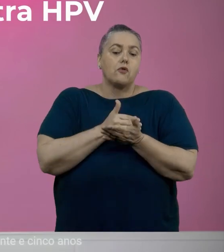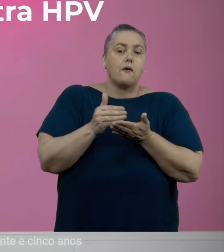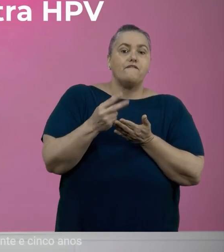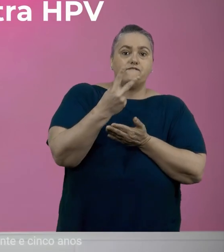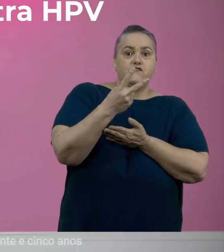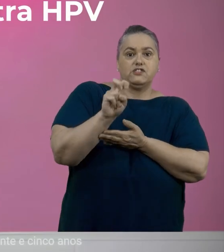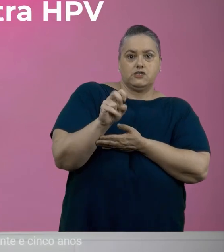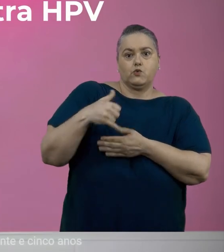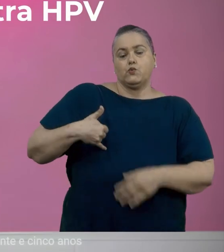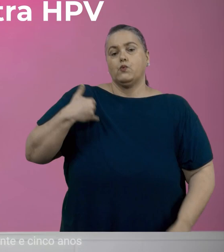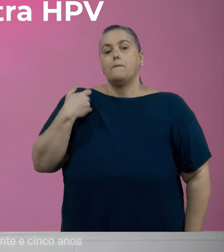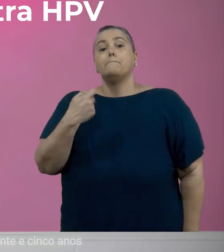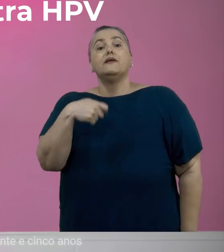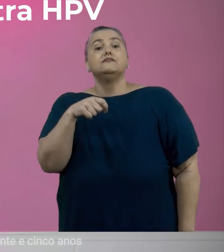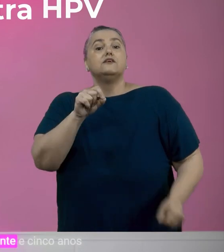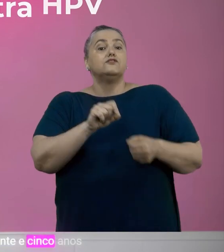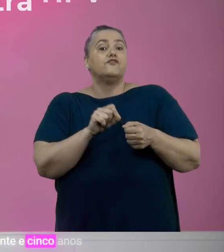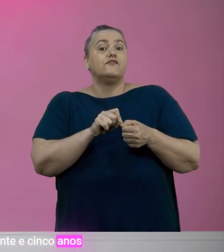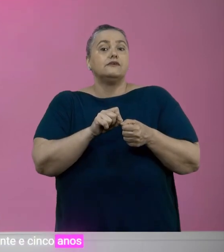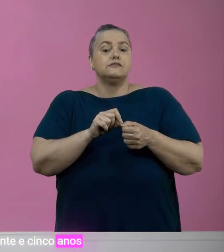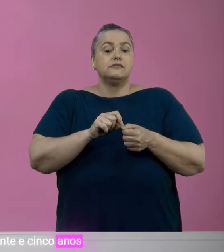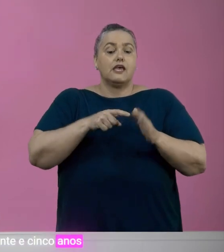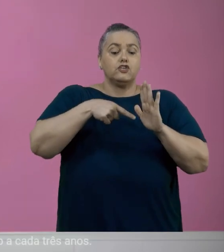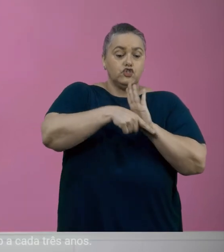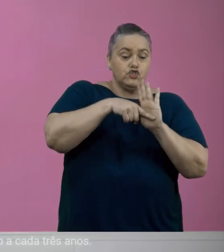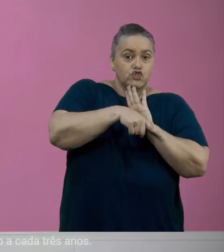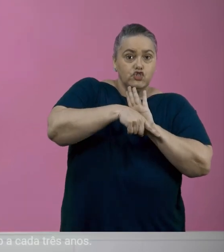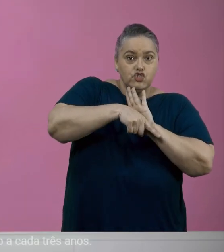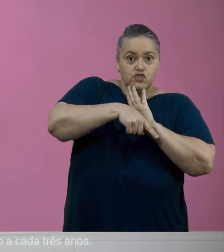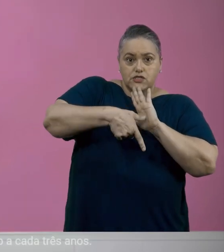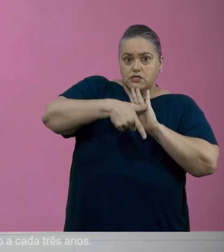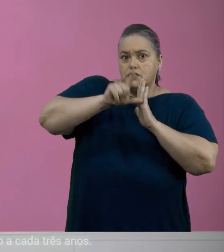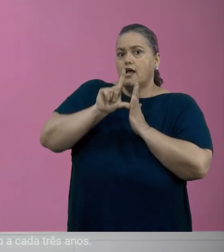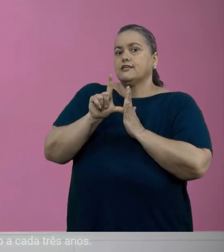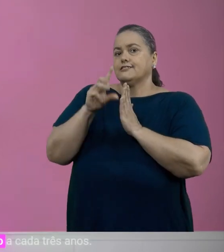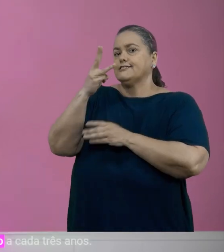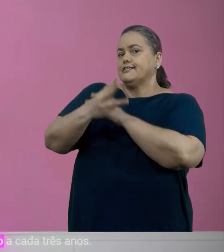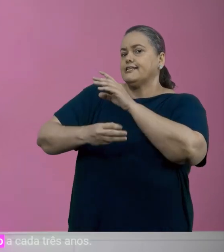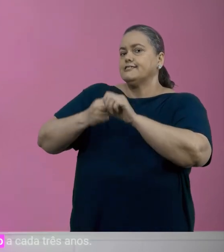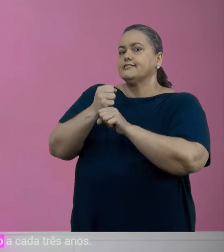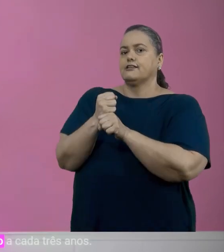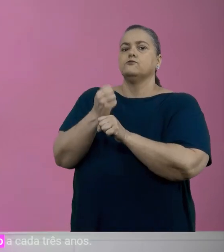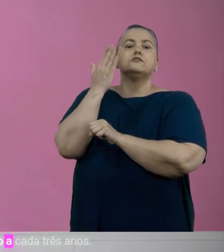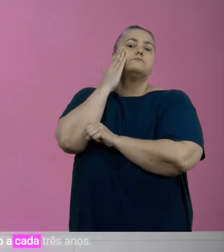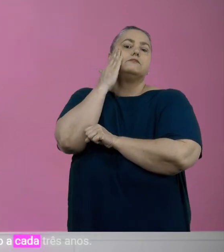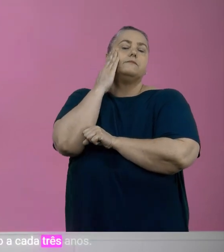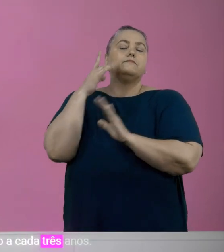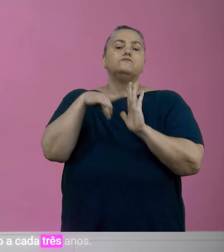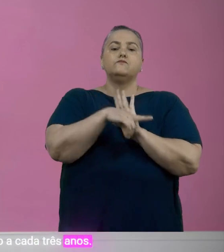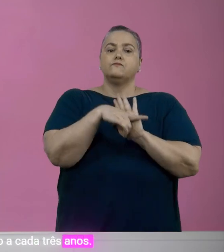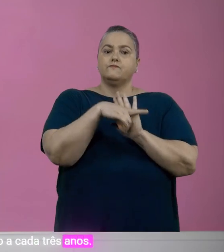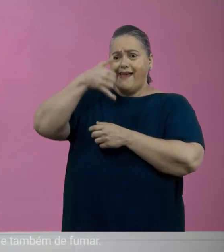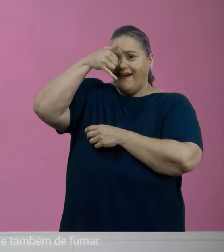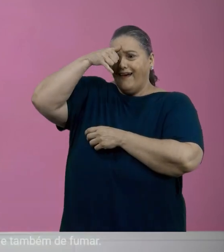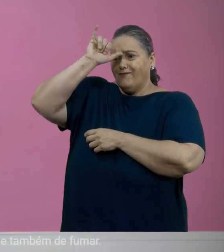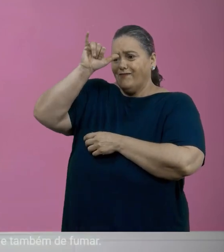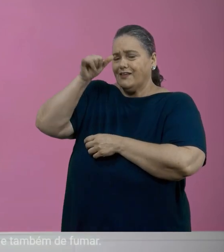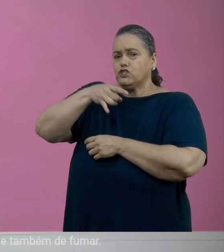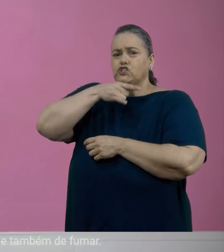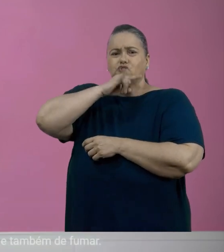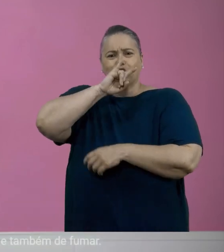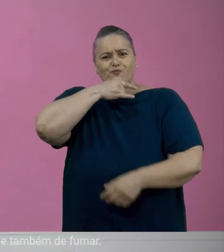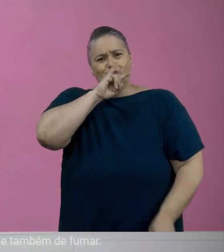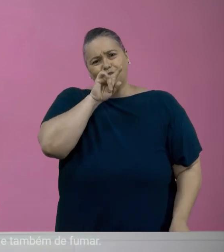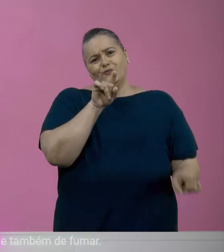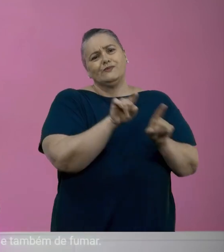Mesmo as mulheres, a partir dos 25 anos, precisam realizar o exame preventivo a cada 3 anos. Evite a